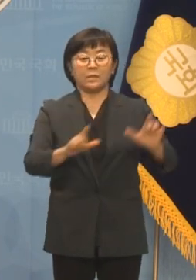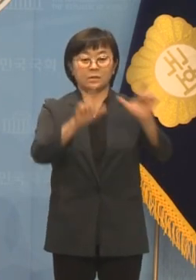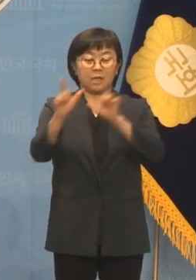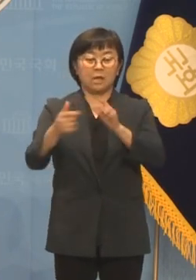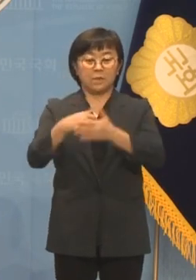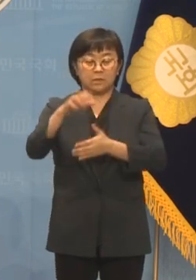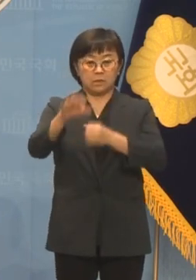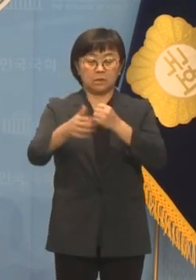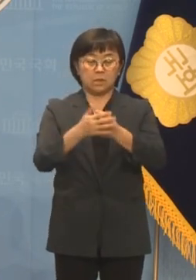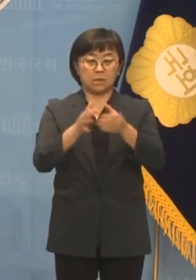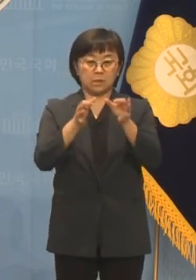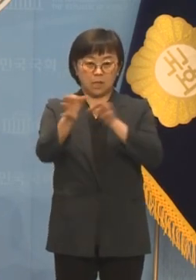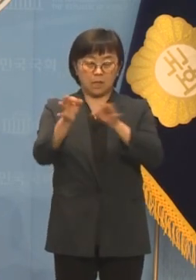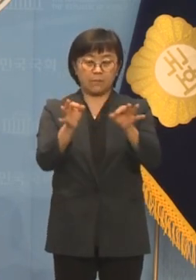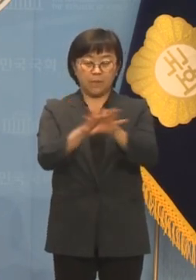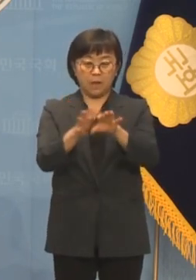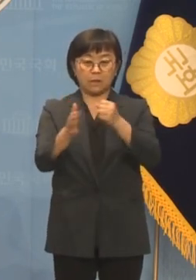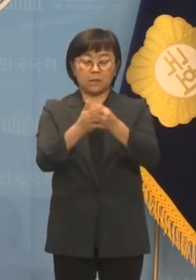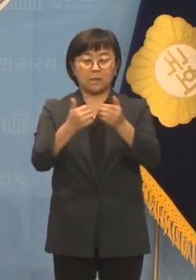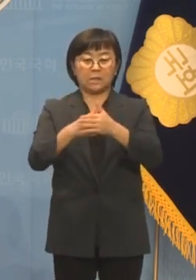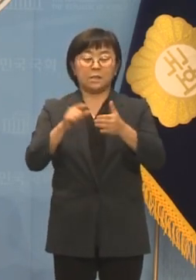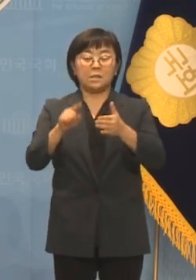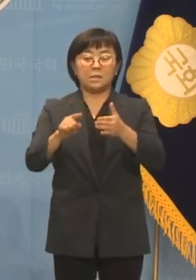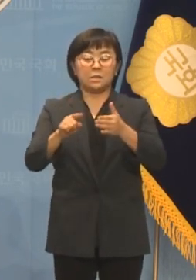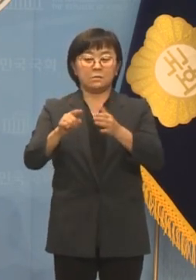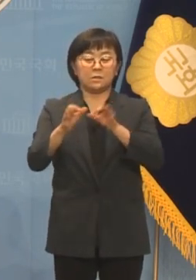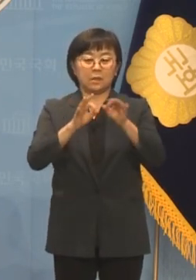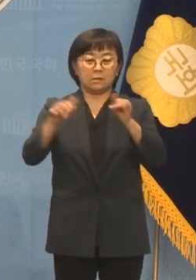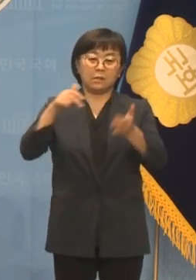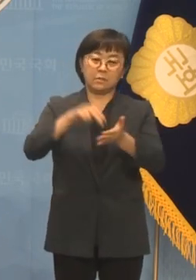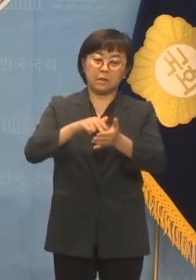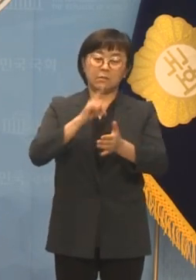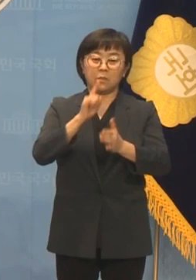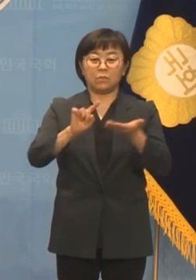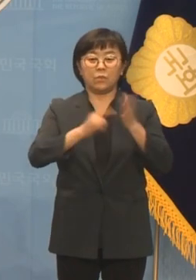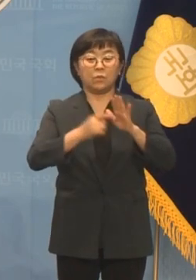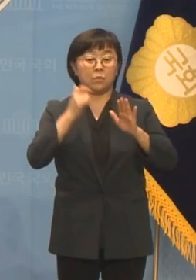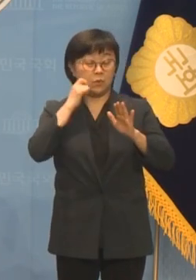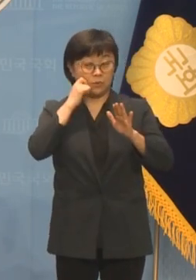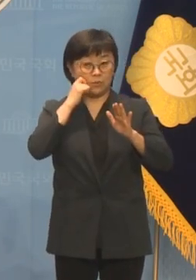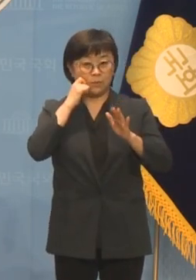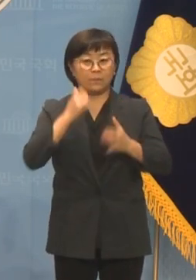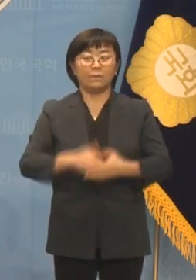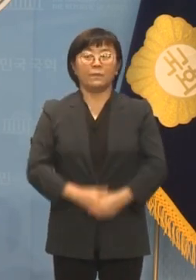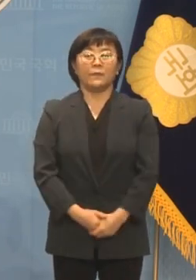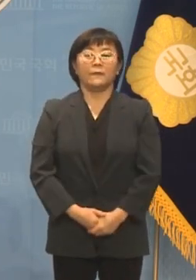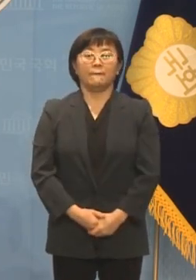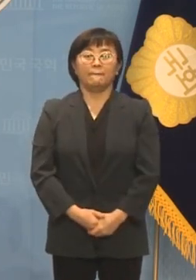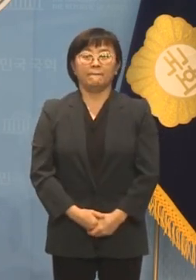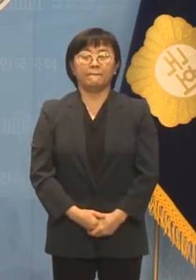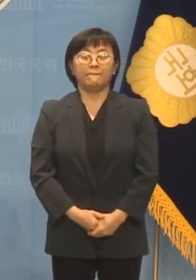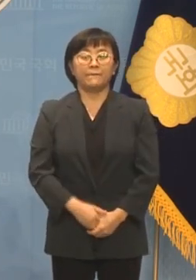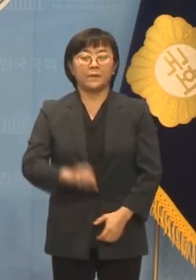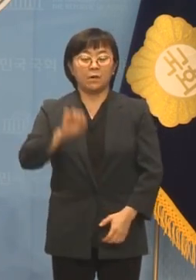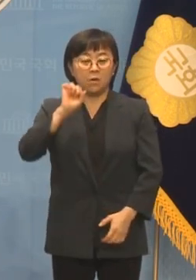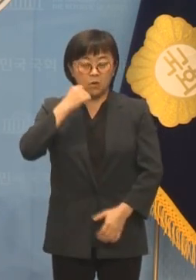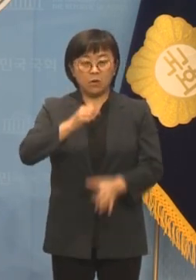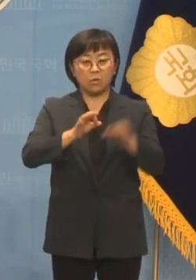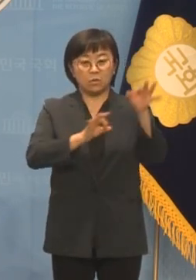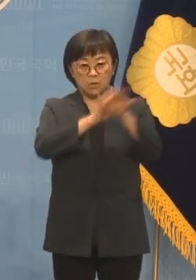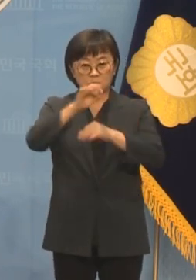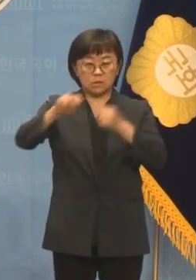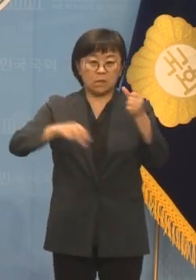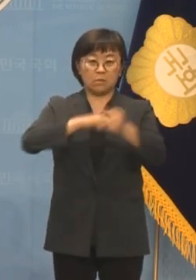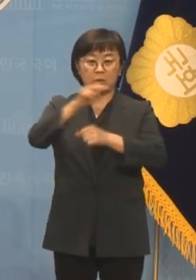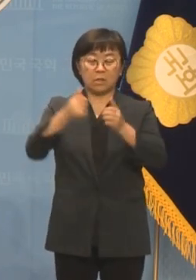터전인 점포를 잃은 상인분들의 망연자실함은 차마 말로 표현할 수 없을 것입니다. 어려운 경제 상황에서